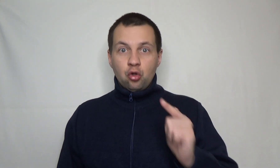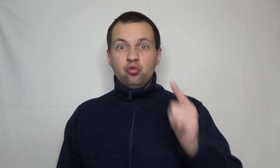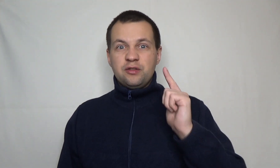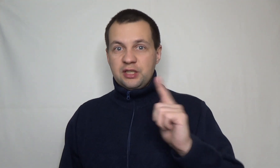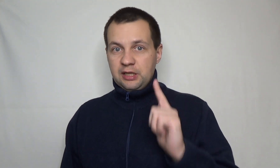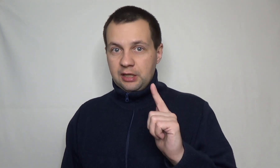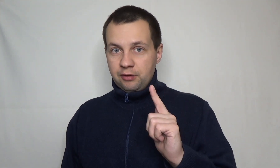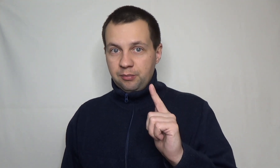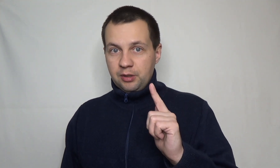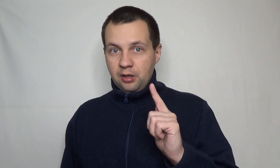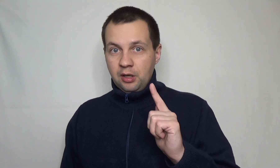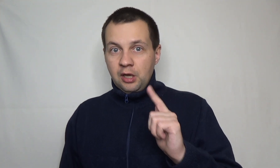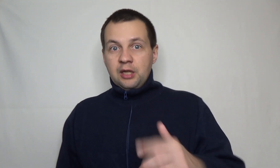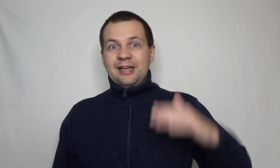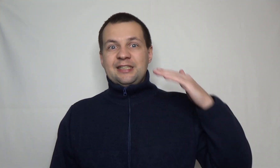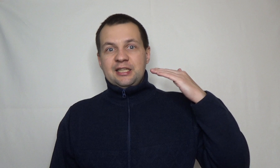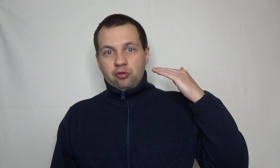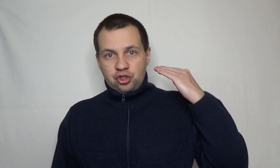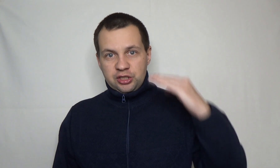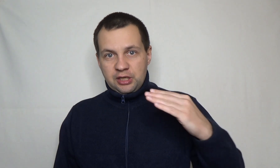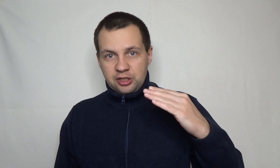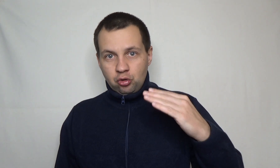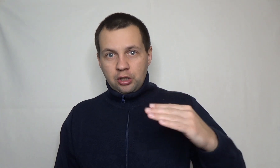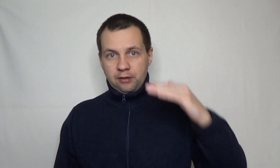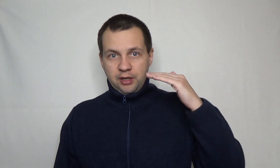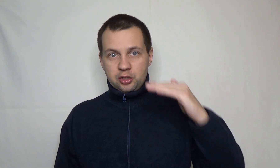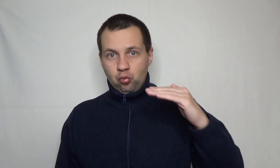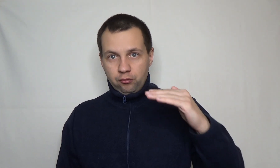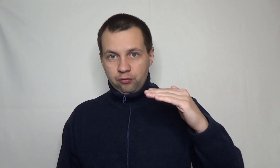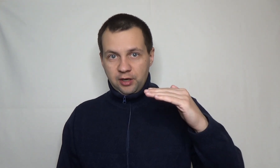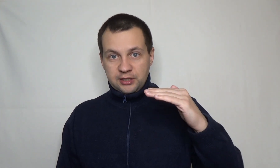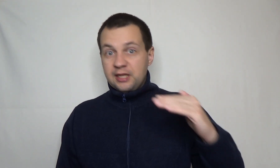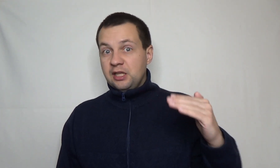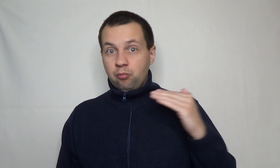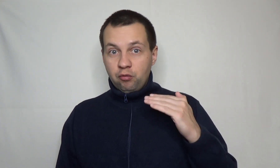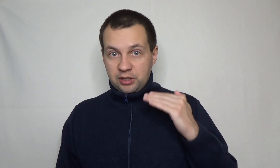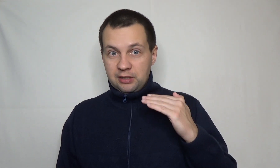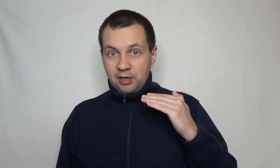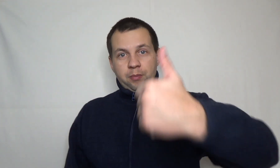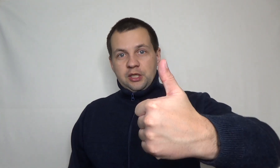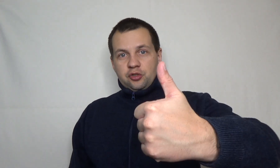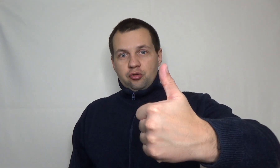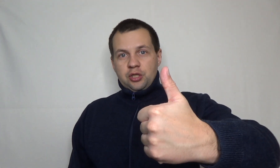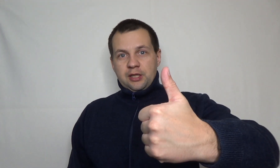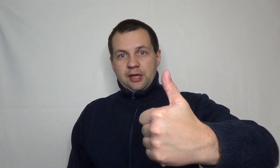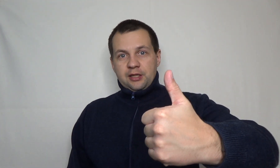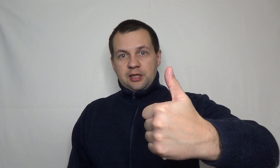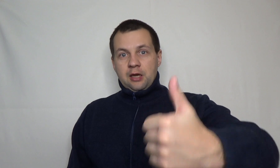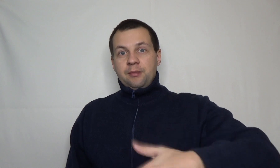нужно всегда откладывать капитал. Даже если он сейчас не растет, а равняется уровню инфляции. Это не повод расслабляться. Поддерживайте, друзья, данный контент лайком.